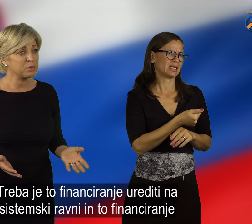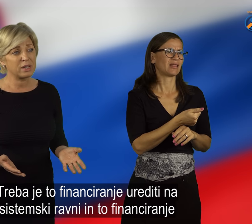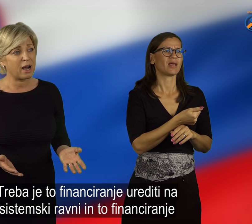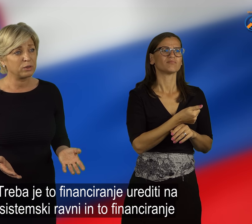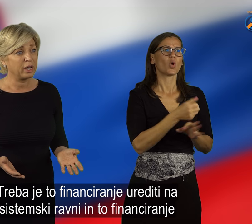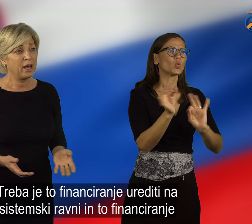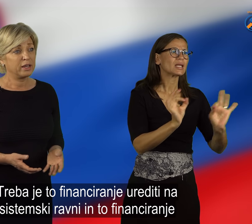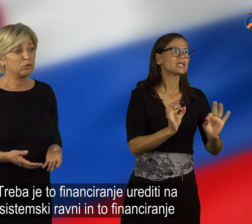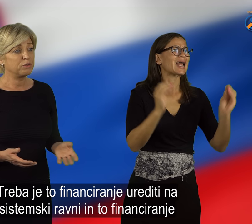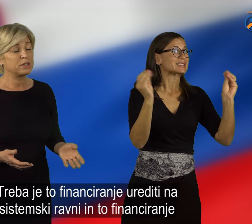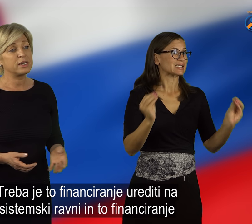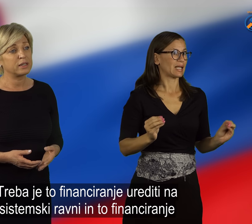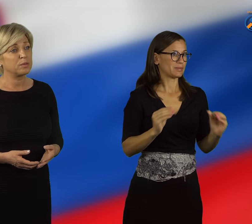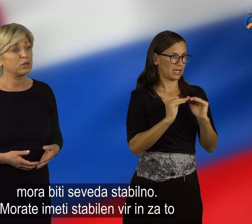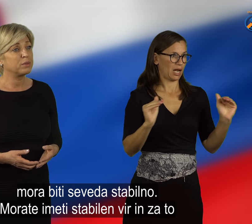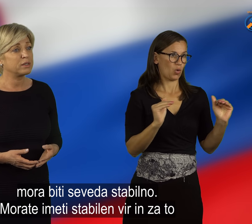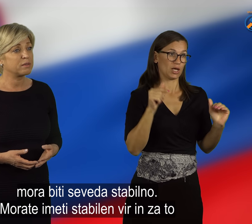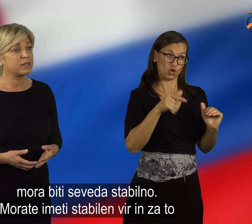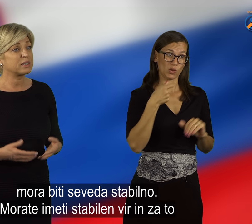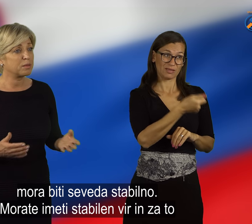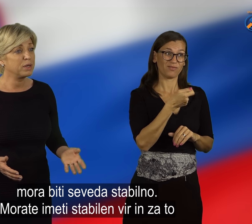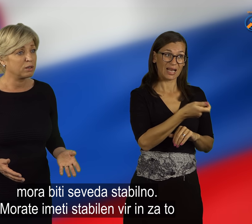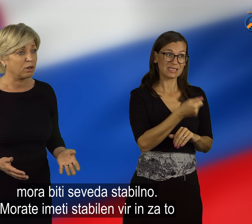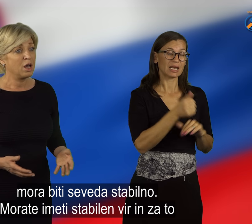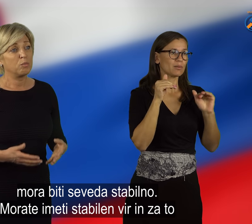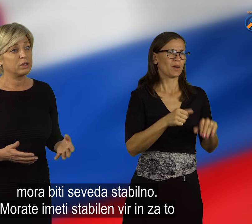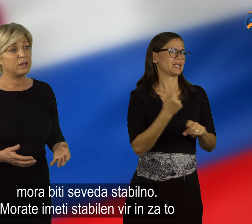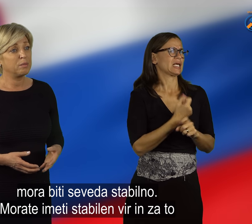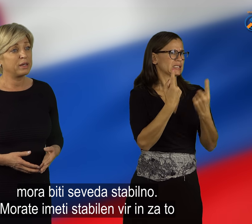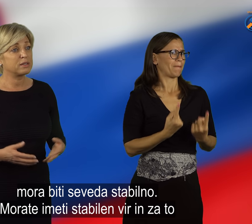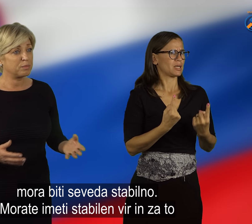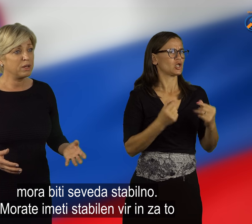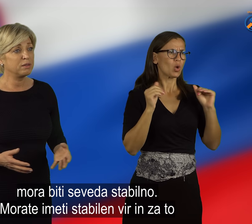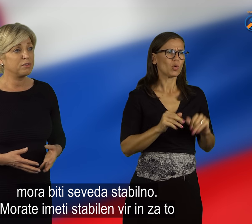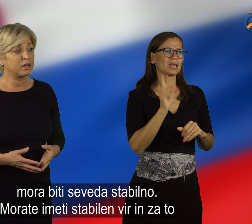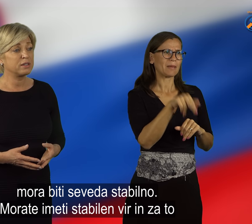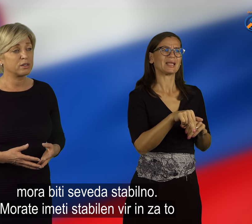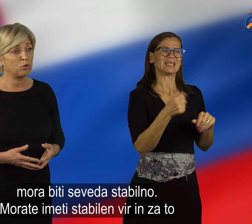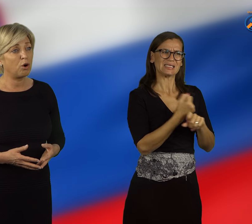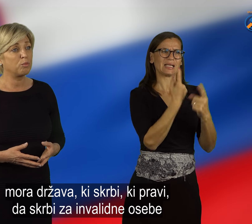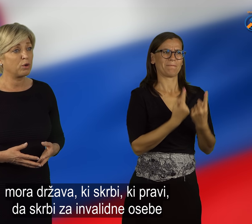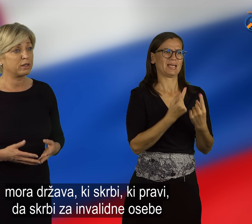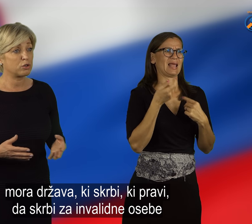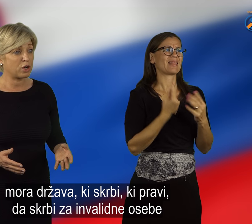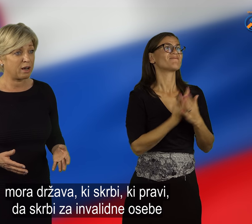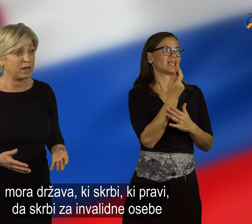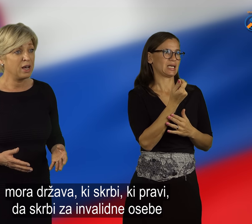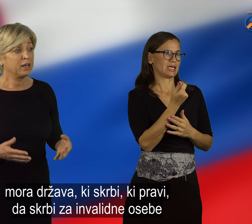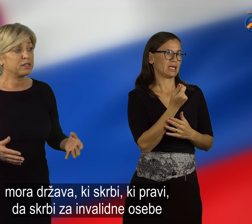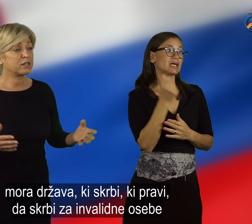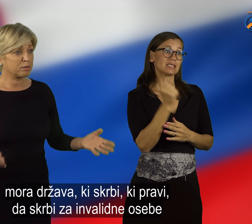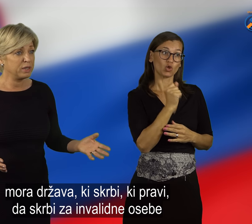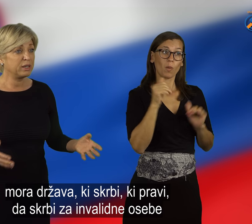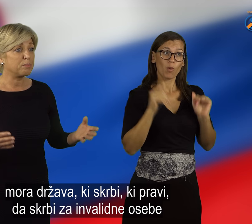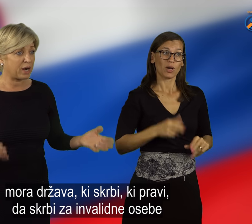na sistemski ravni in to financiranje more biti seveda stabilno. Morate imeti stabilen vir in zato mora država,